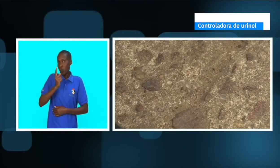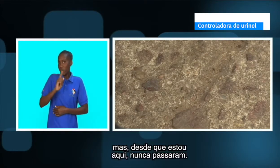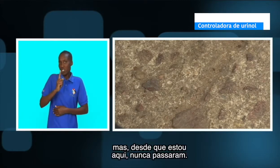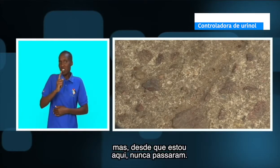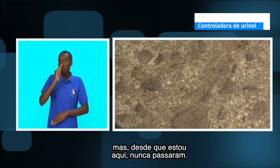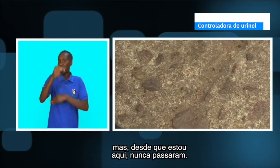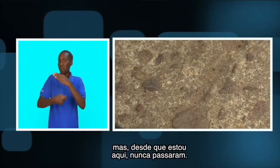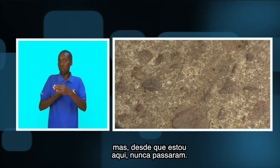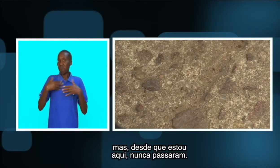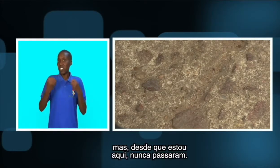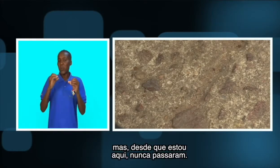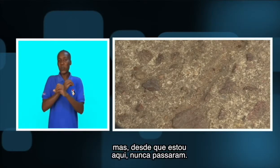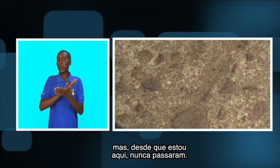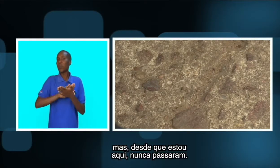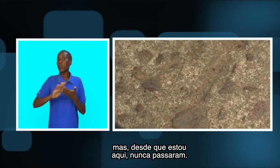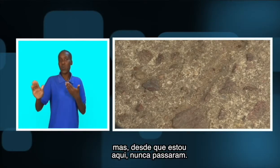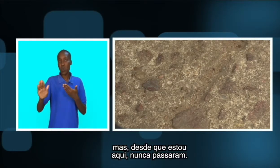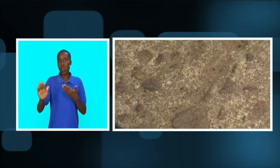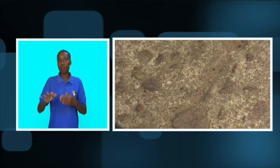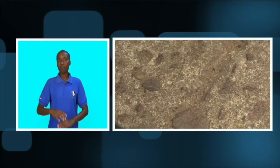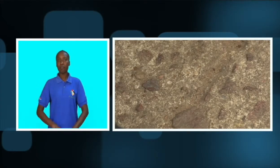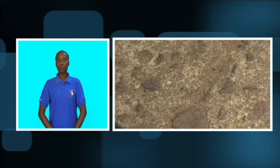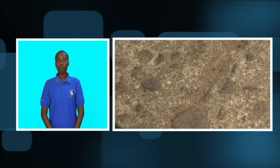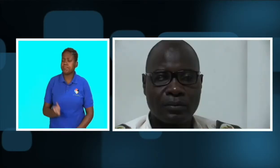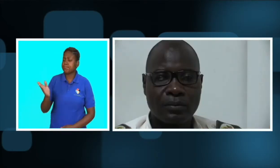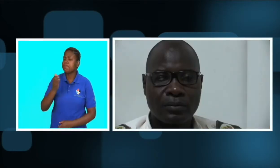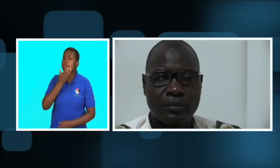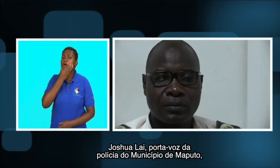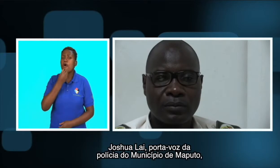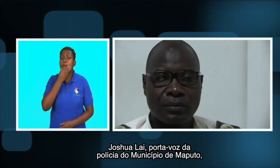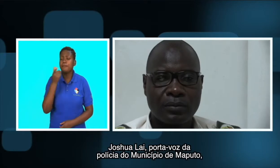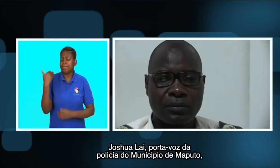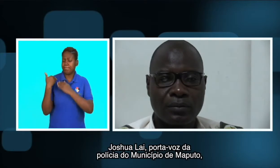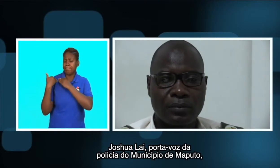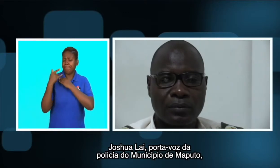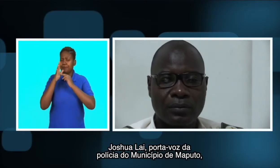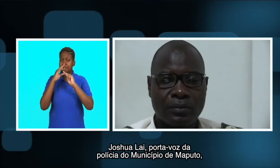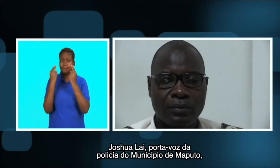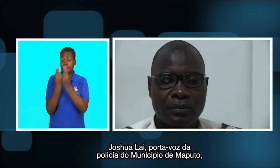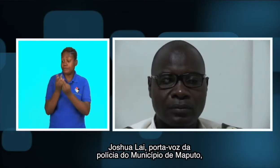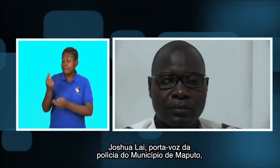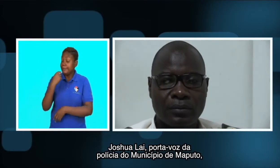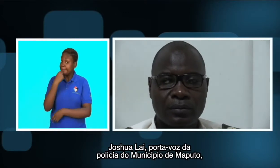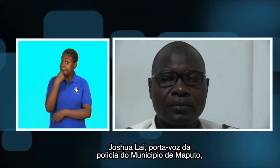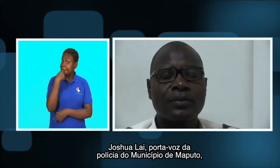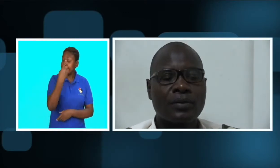mas desde que estou aqui, ainda não passaram. Joshua Lai, porta-voz da polícia do município de Maputo,